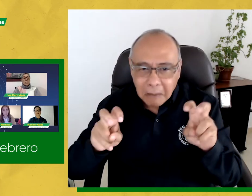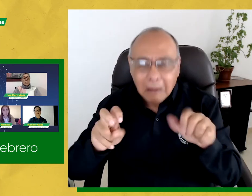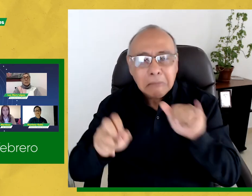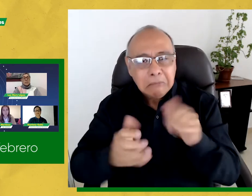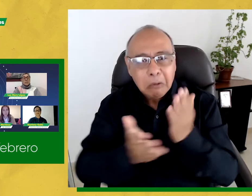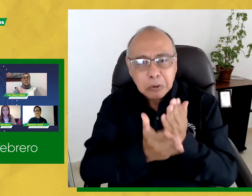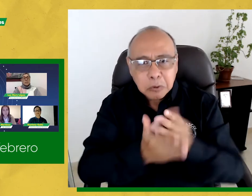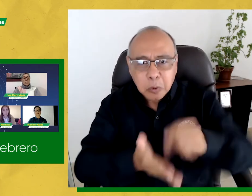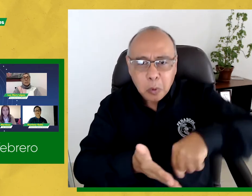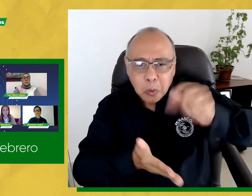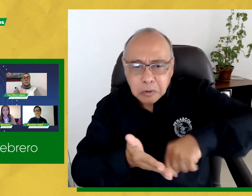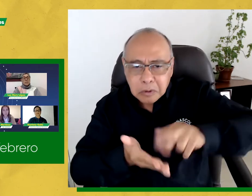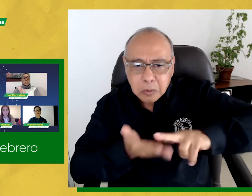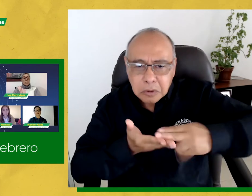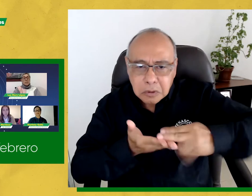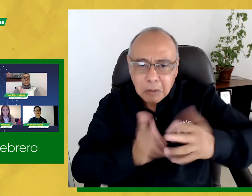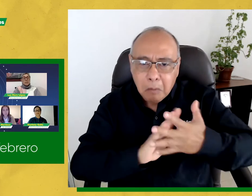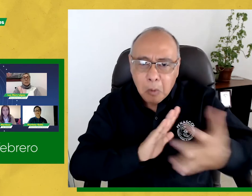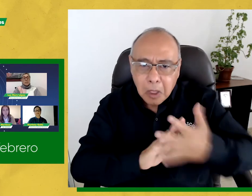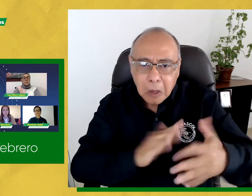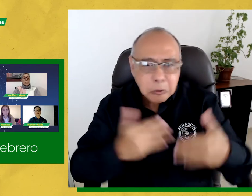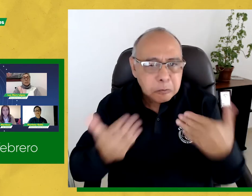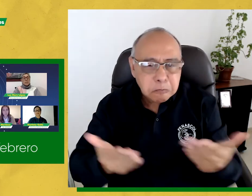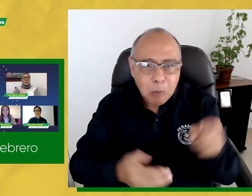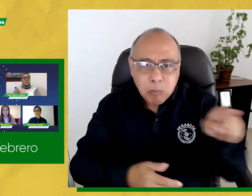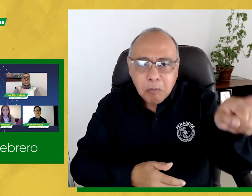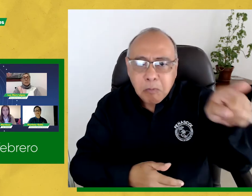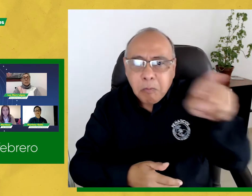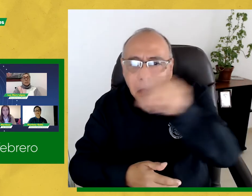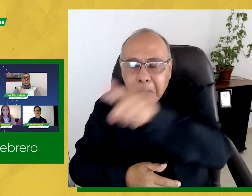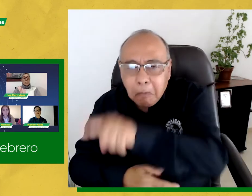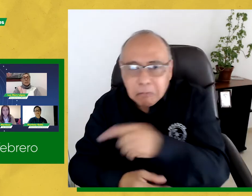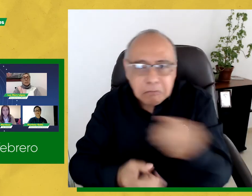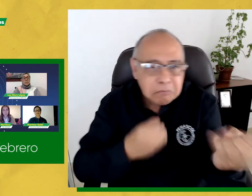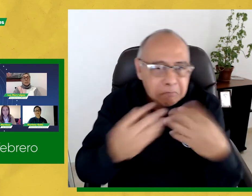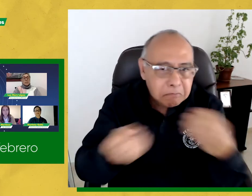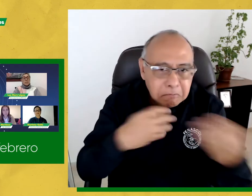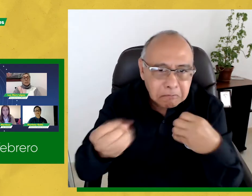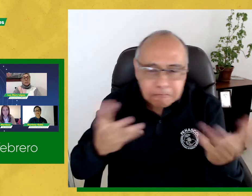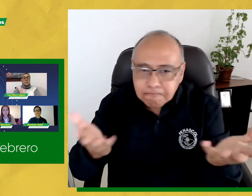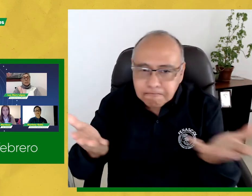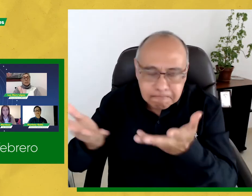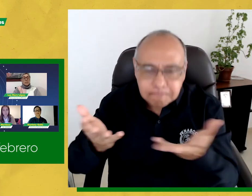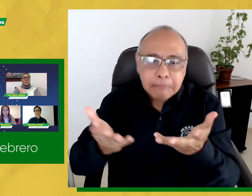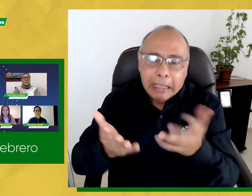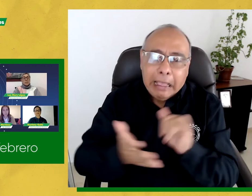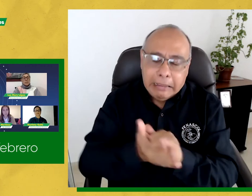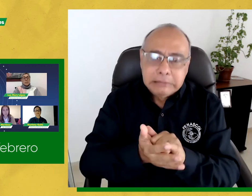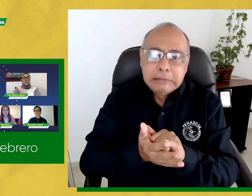la contratación de intérpretes y modelos lingüísticos en el sector educativo en vista de las múltiples denuncias que hemos recibido por retrasos en dicho